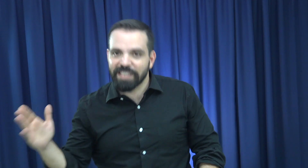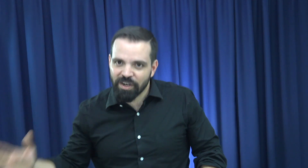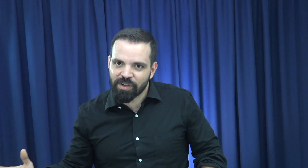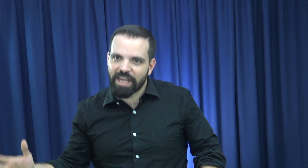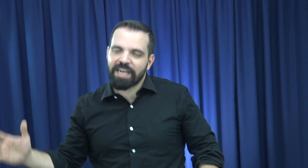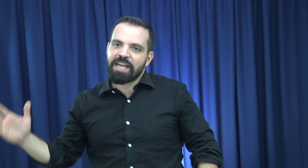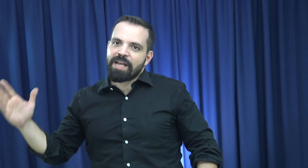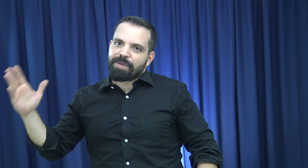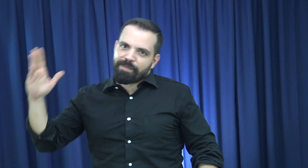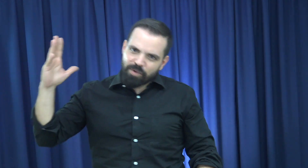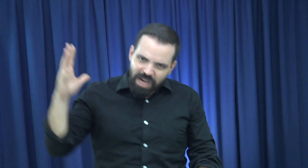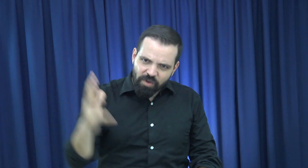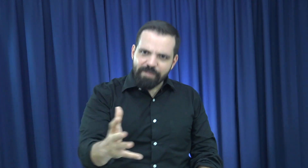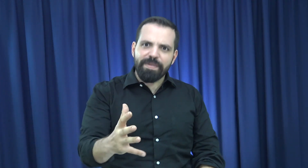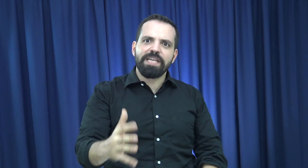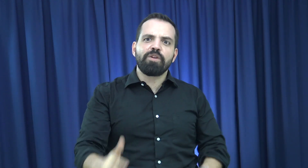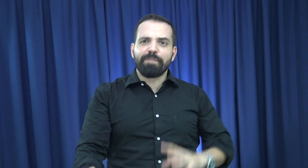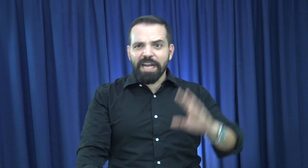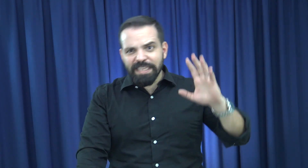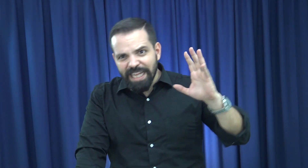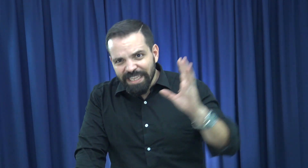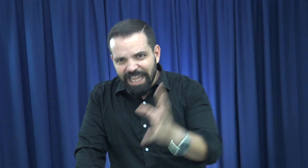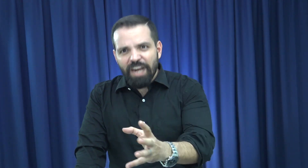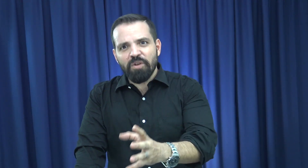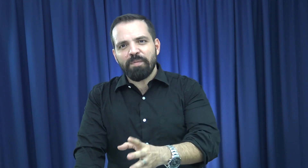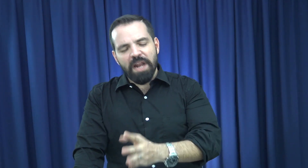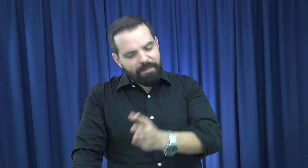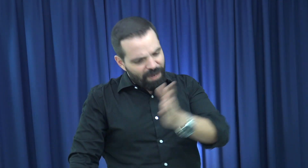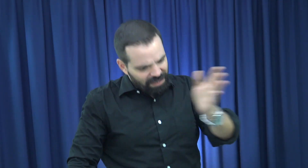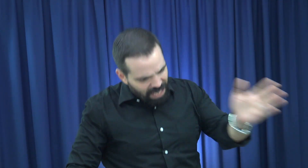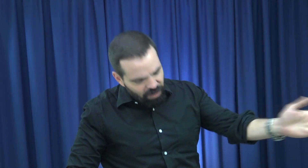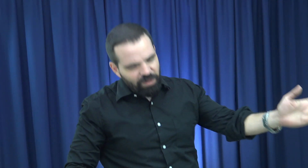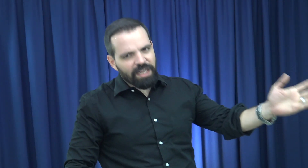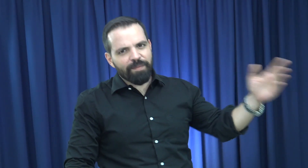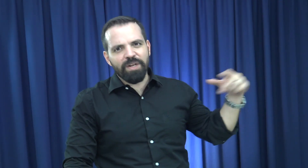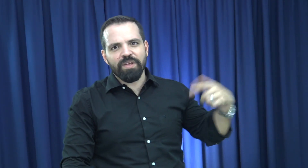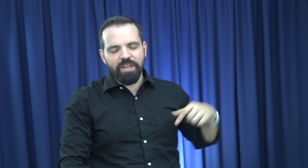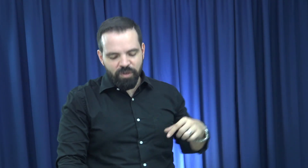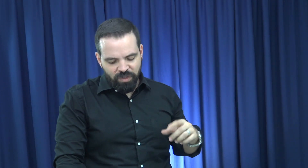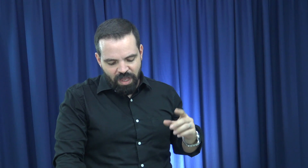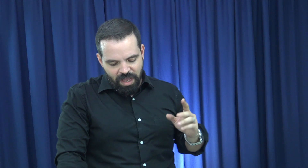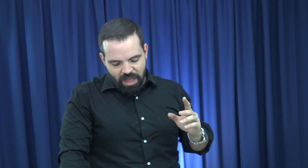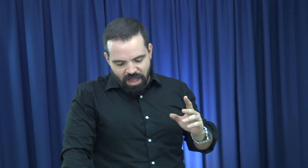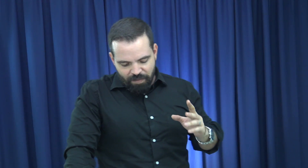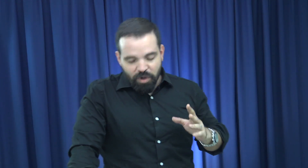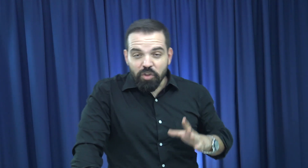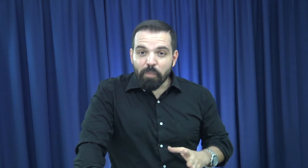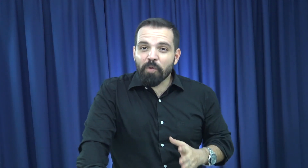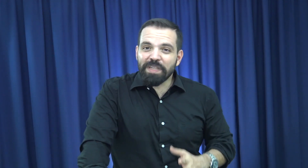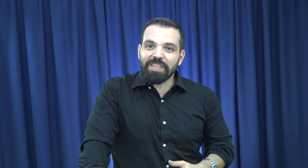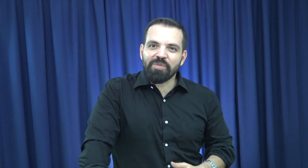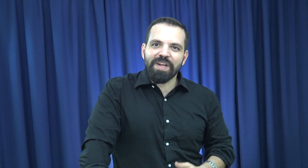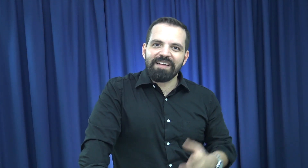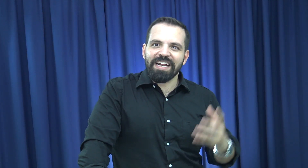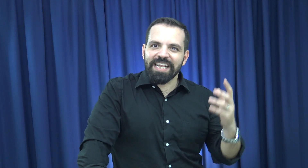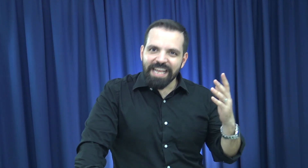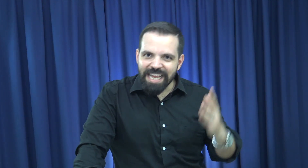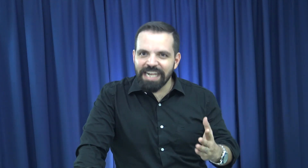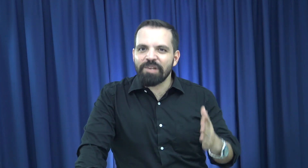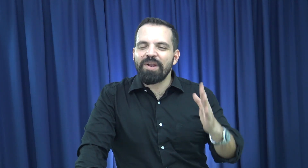hacernos caer, para ponernos en peligro, para tentarnos, para apartarnos del camino de Dios. Pero Dios promete en su palabra que Él nos